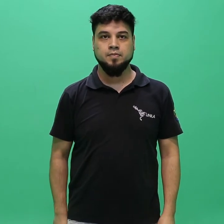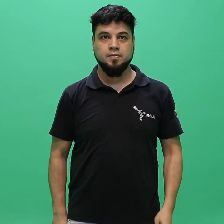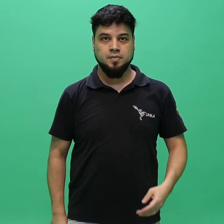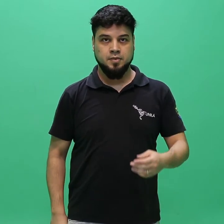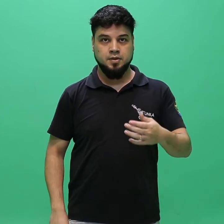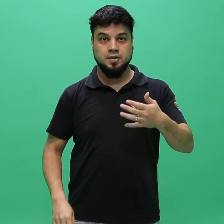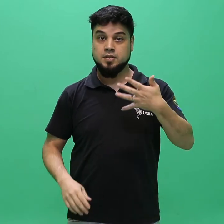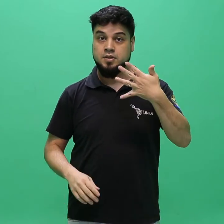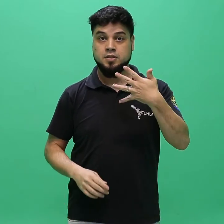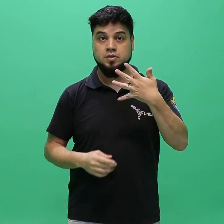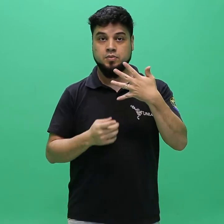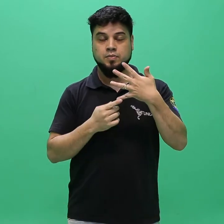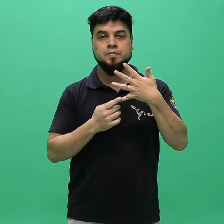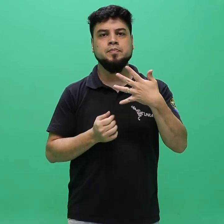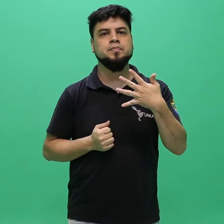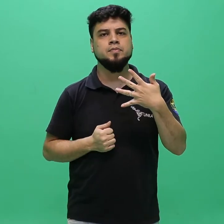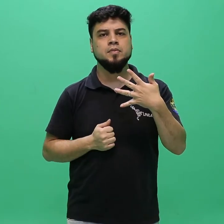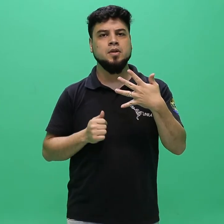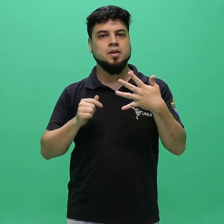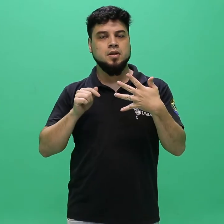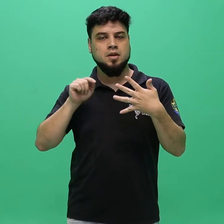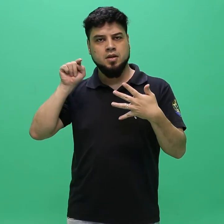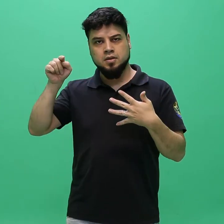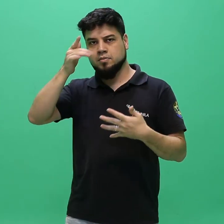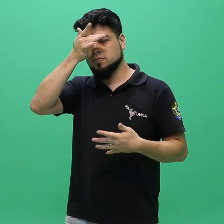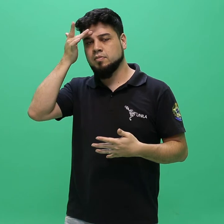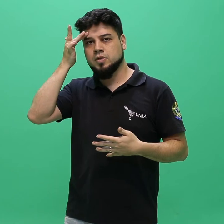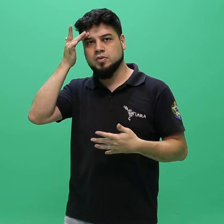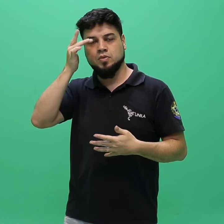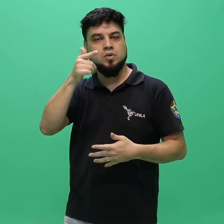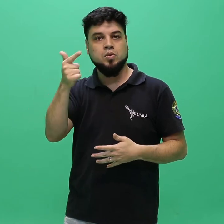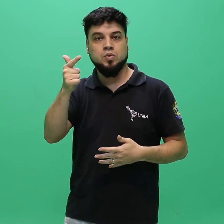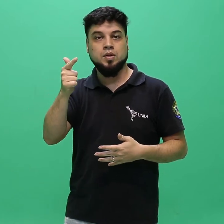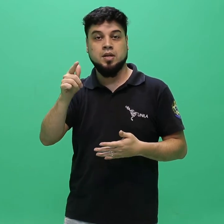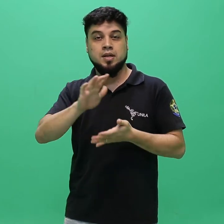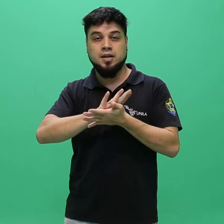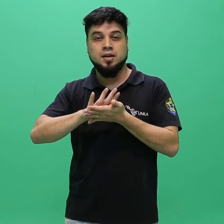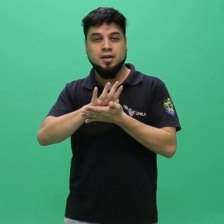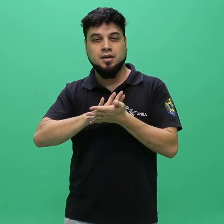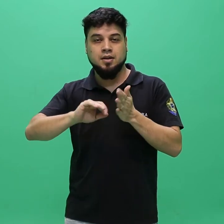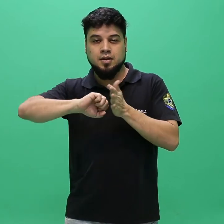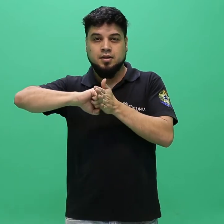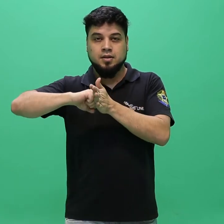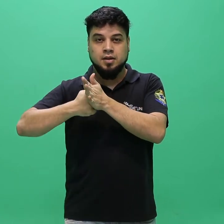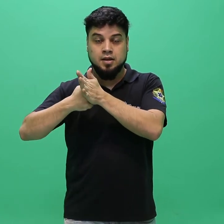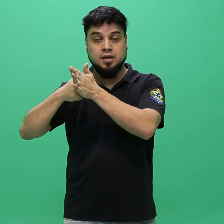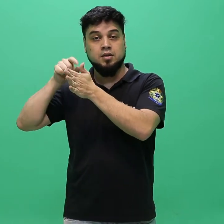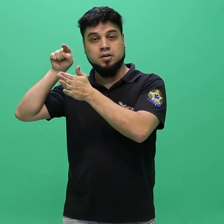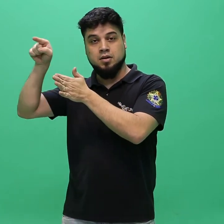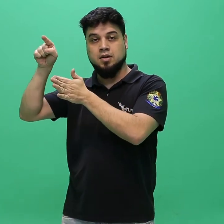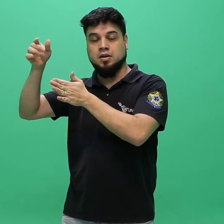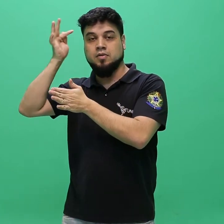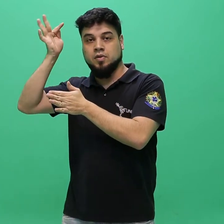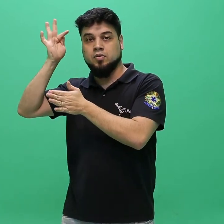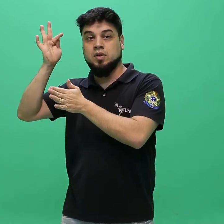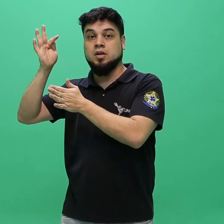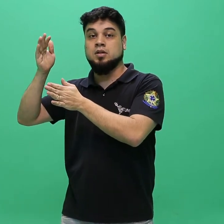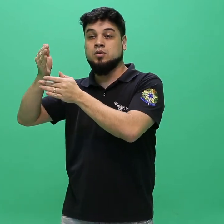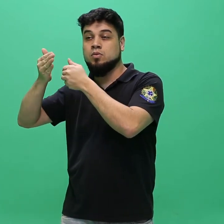5. Não possua período de trancamento na instituição de origem maior que 2 anos